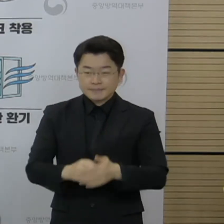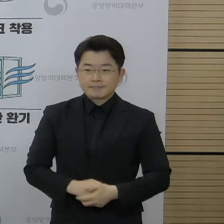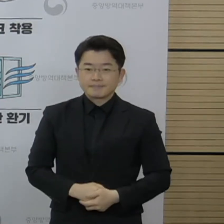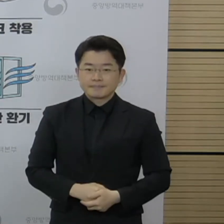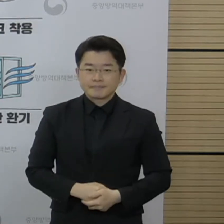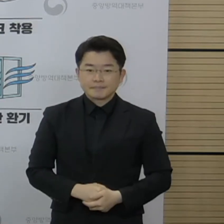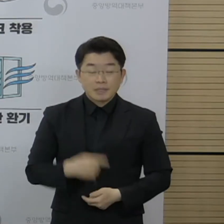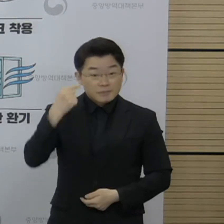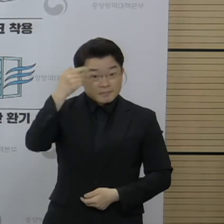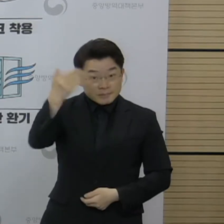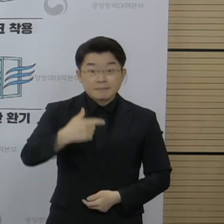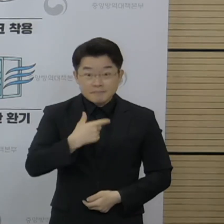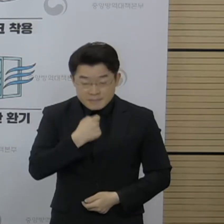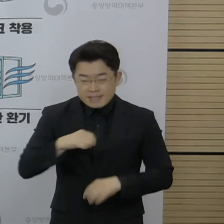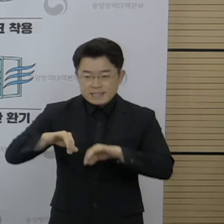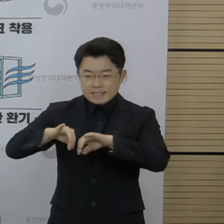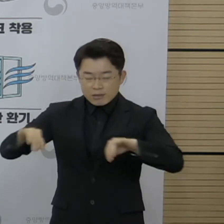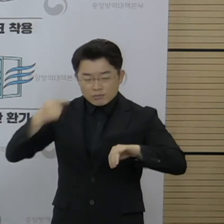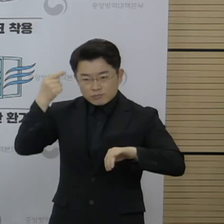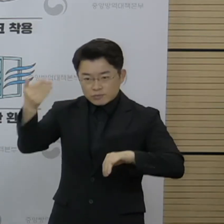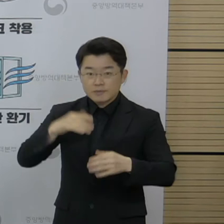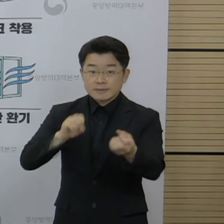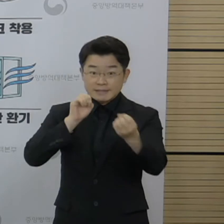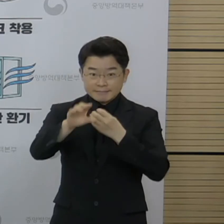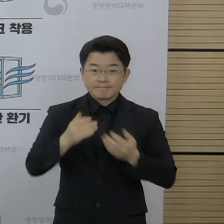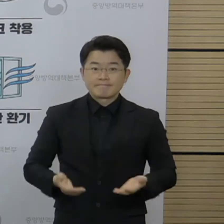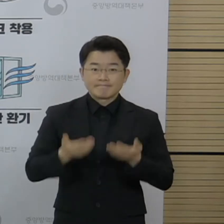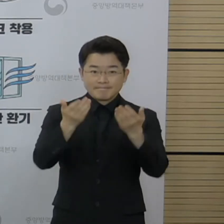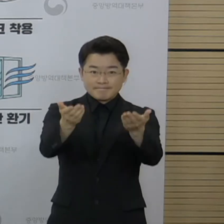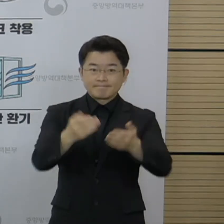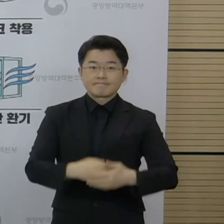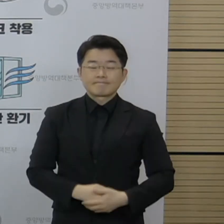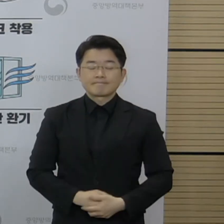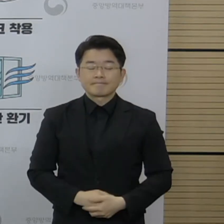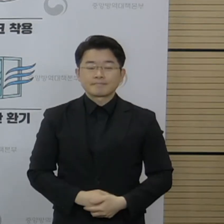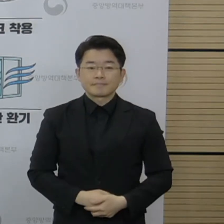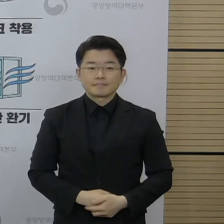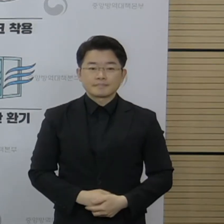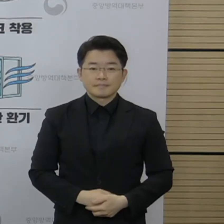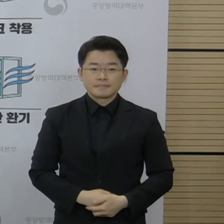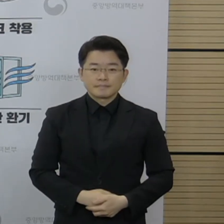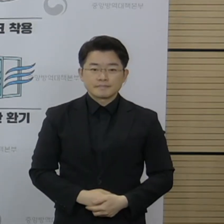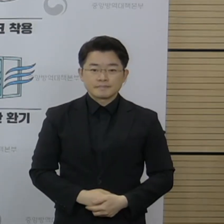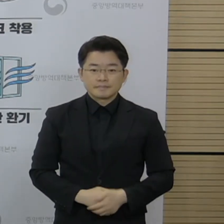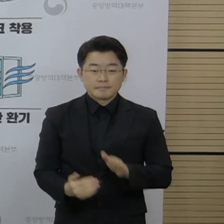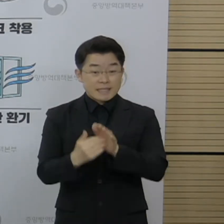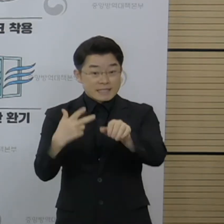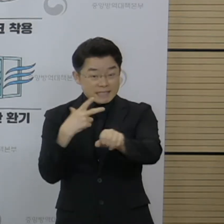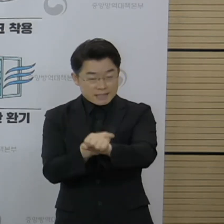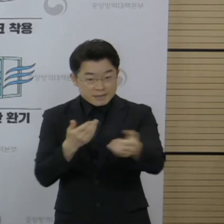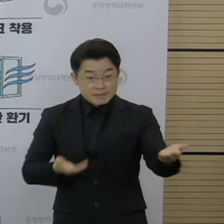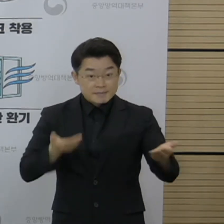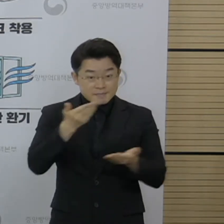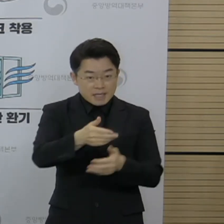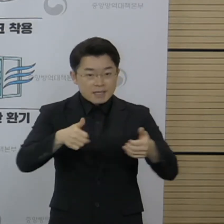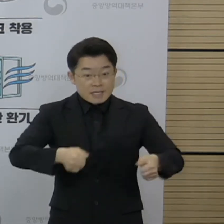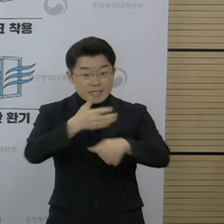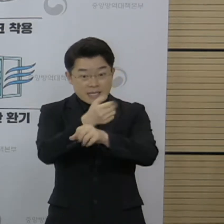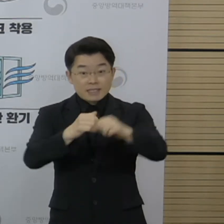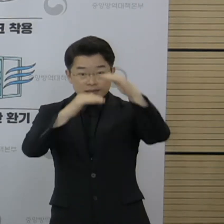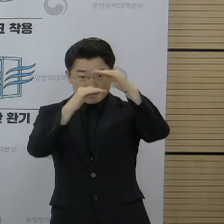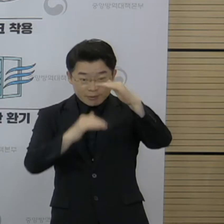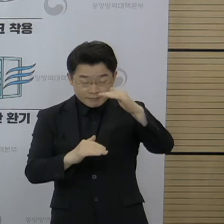관계부처 그리고 또 추후에 위기소통팀으로 부탁드리겠습니다. 이상으로 백신 교환, 협약 체결